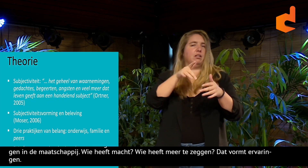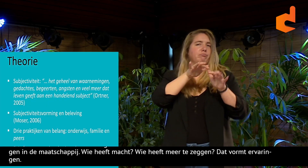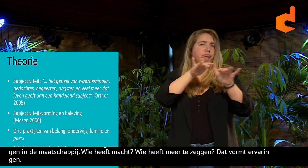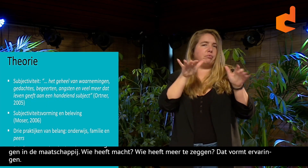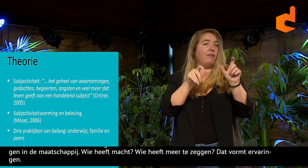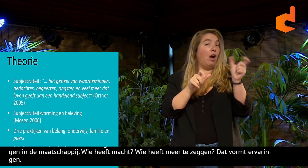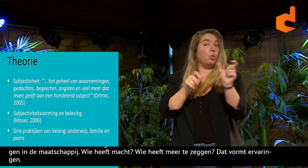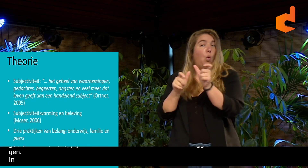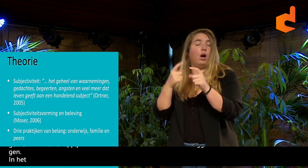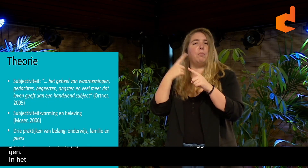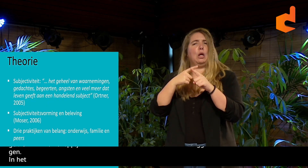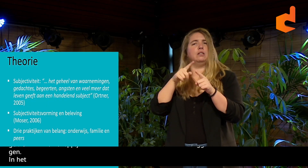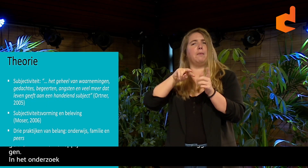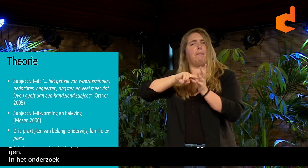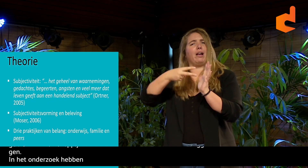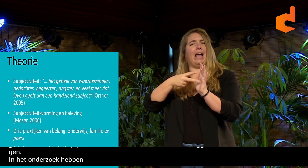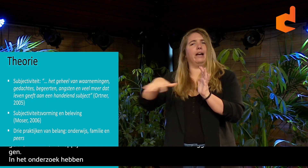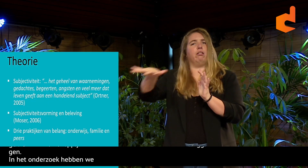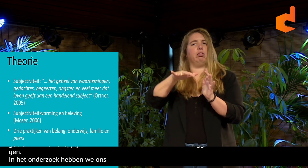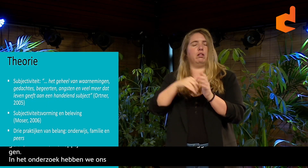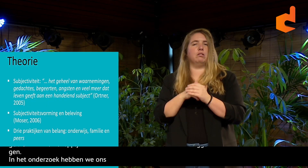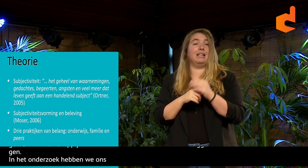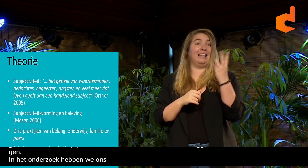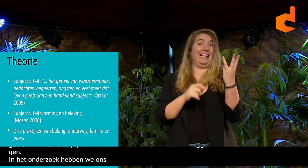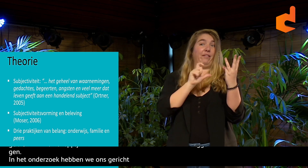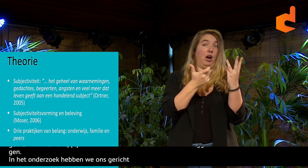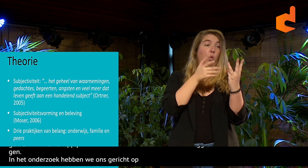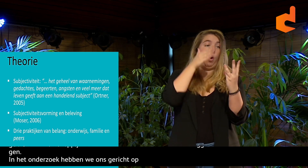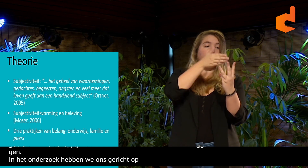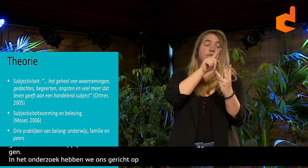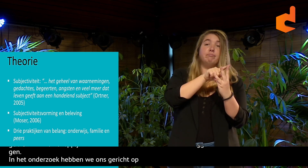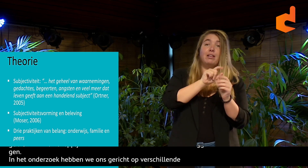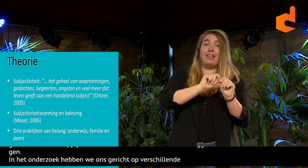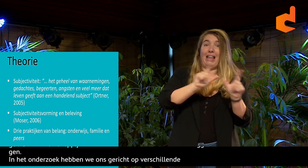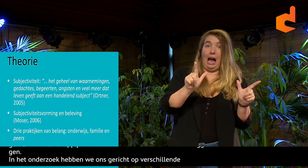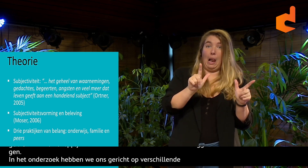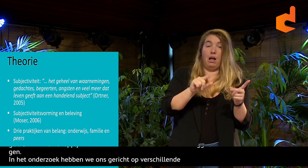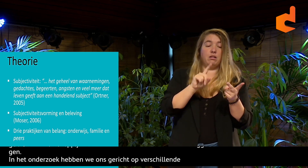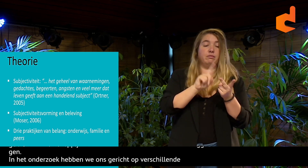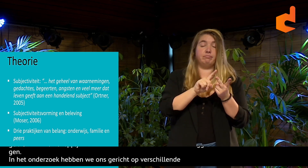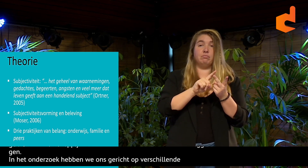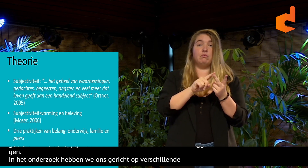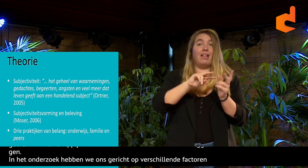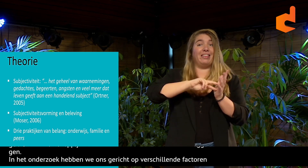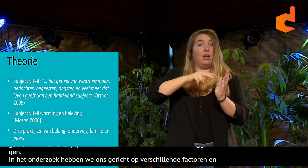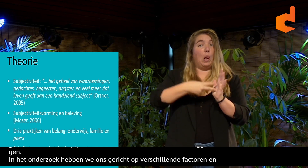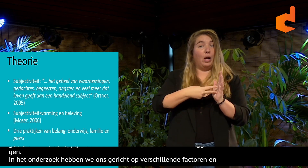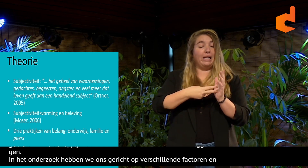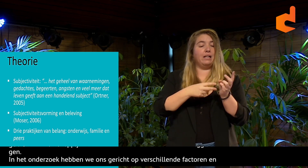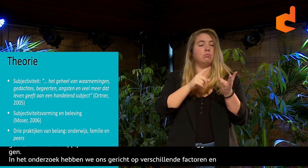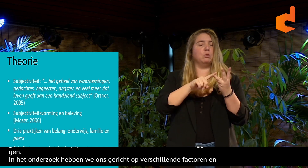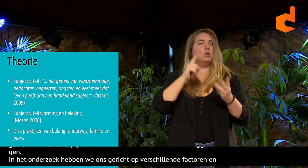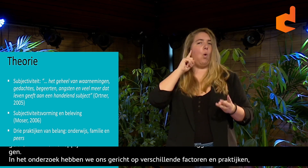In dit onderzoek hebben we ons gericht op verschillende factoren en ook verschillende praktijken. De drie factoren zijn ten eerste taal,